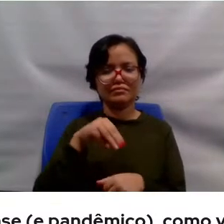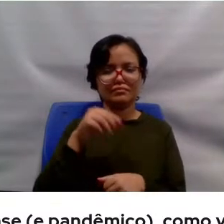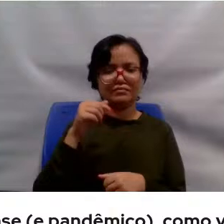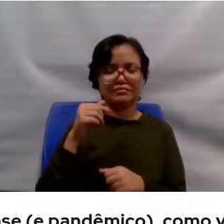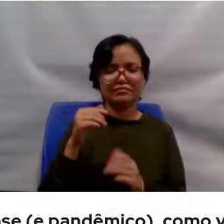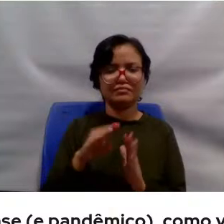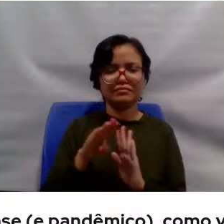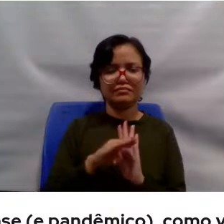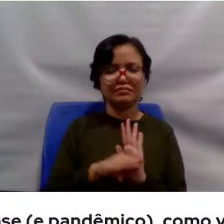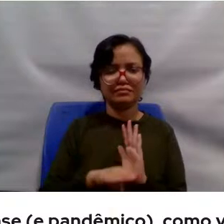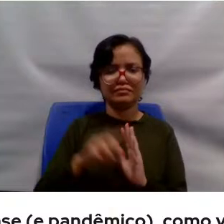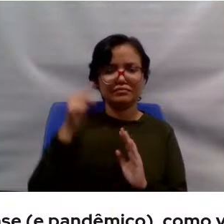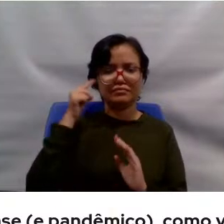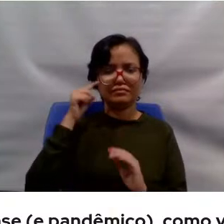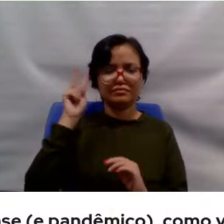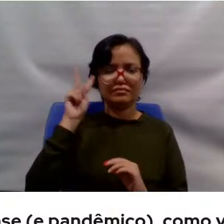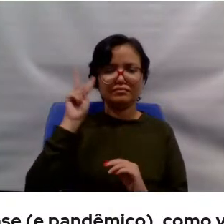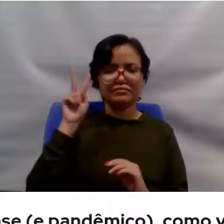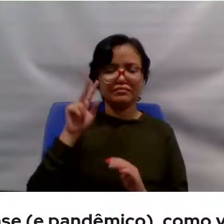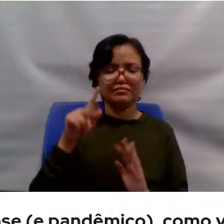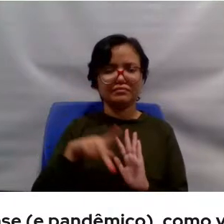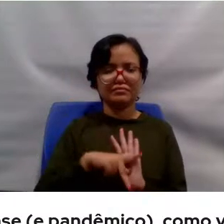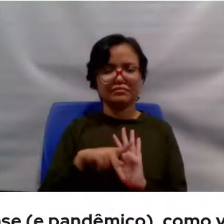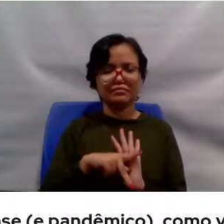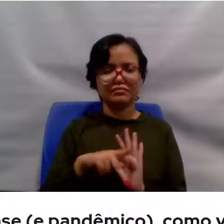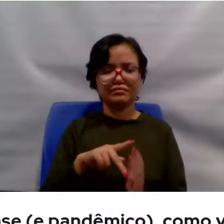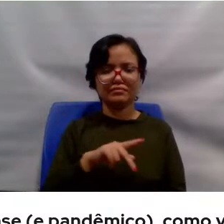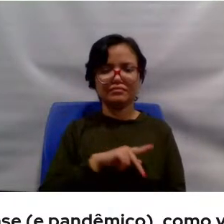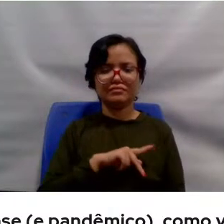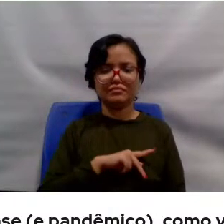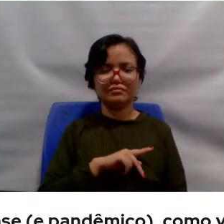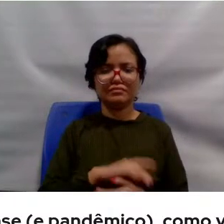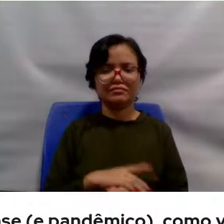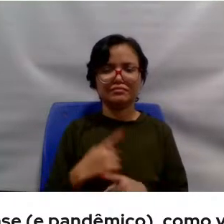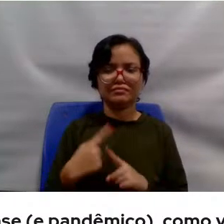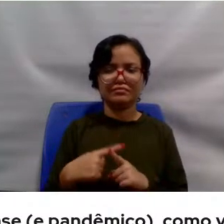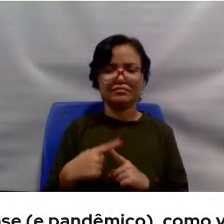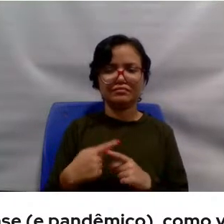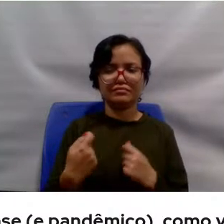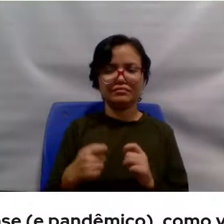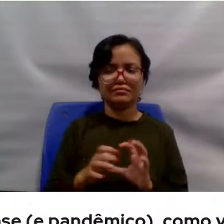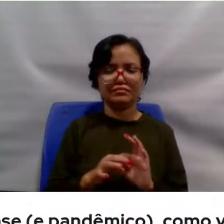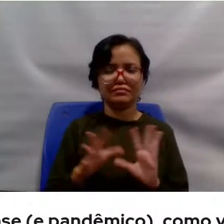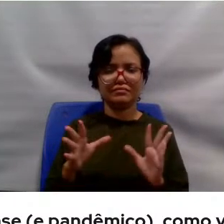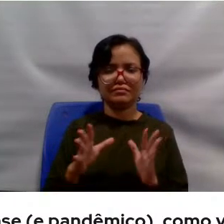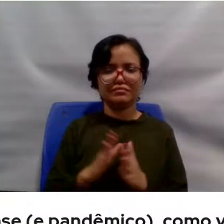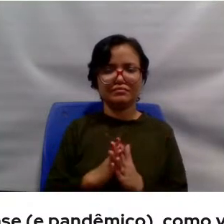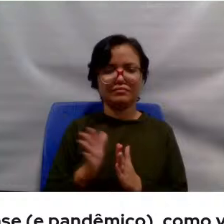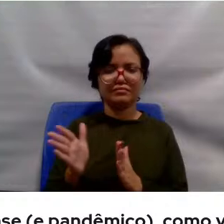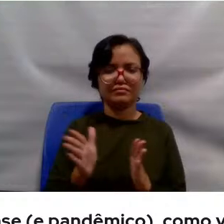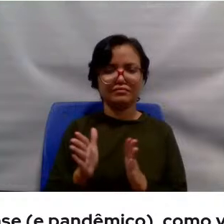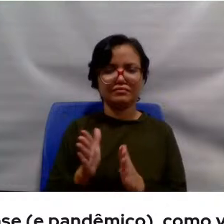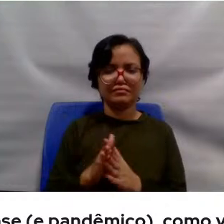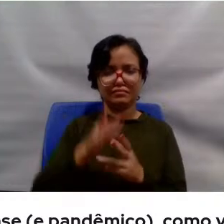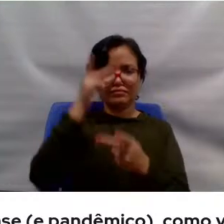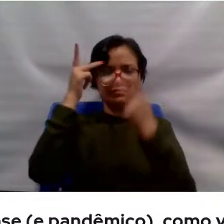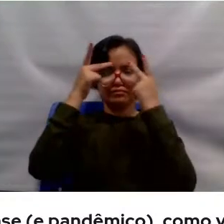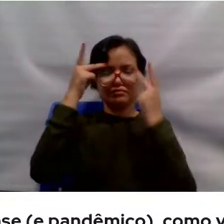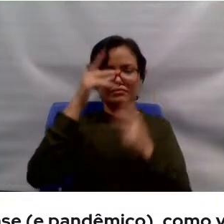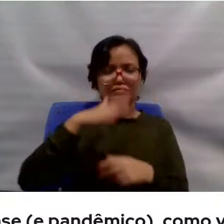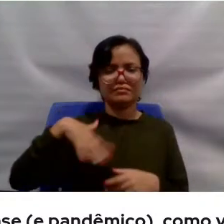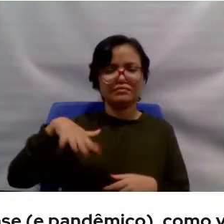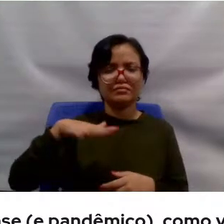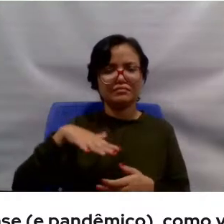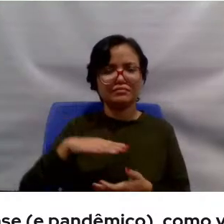história pública porque esse artefato tem que estar disponibilizado, tem que ter acesso ao público, ao grande público.